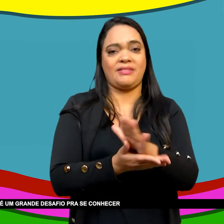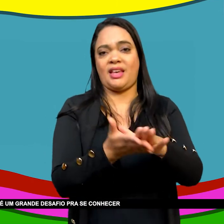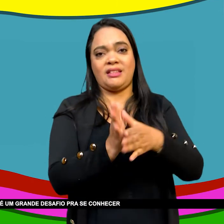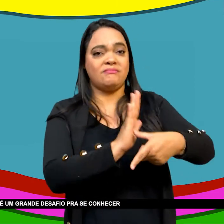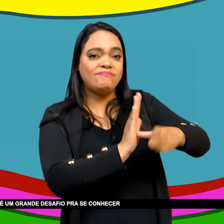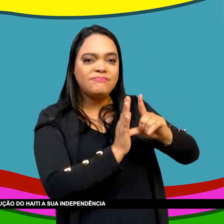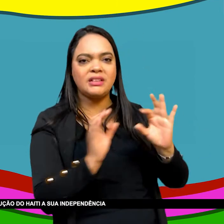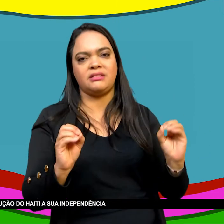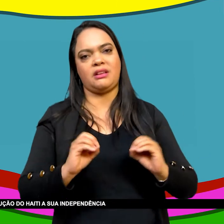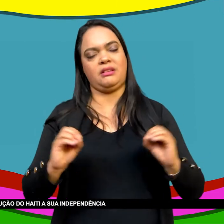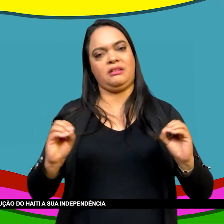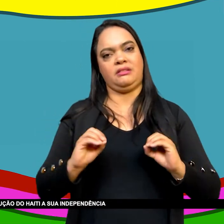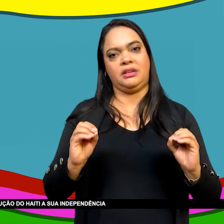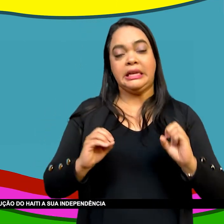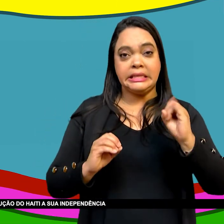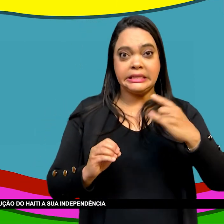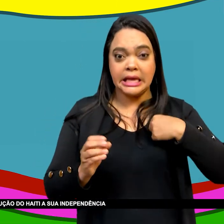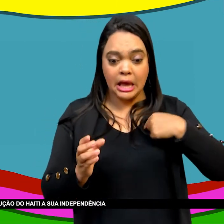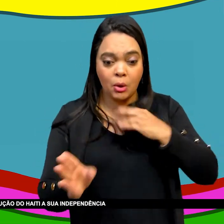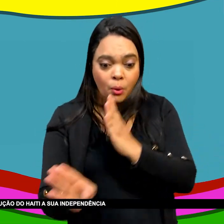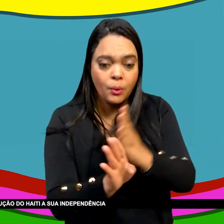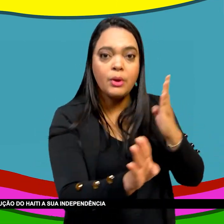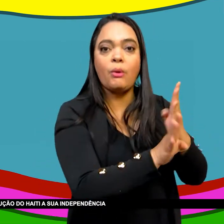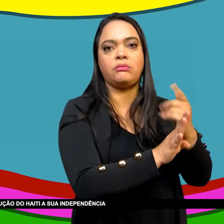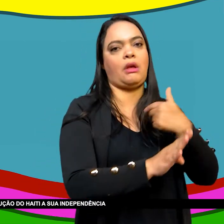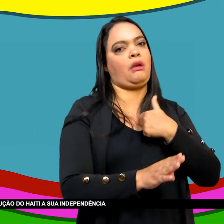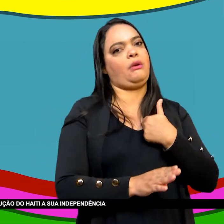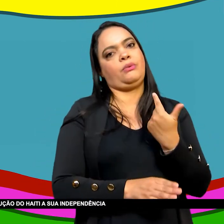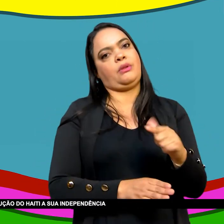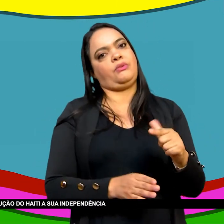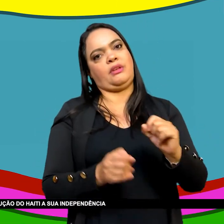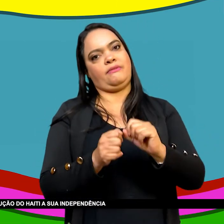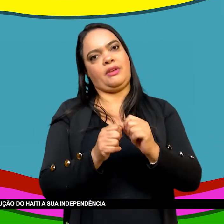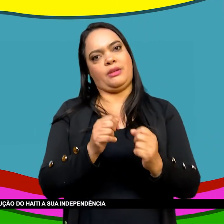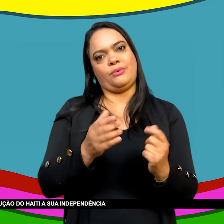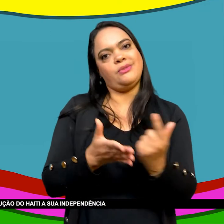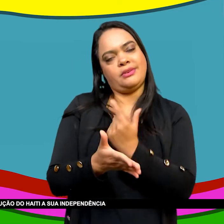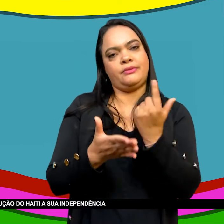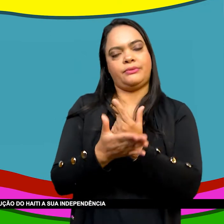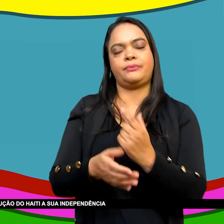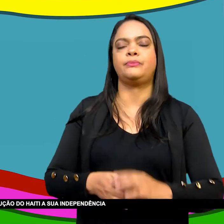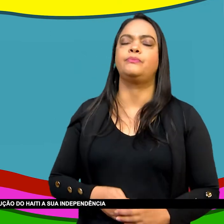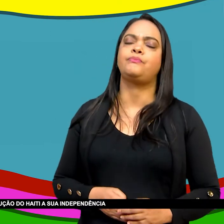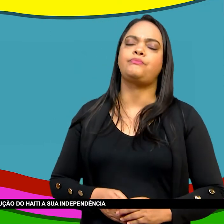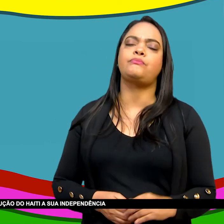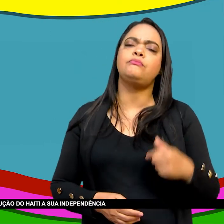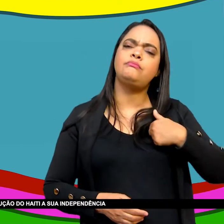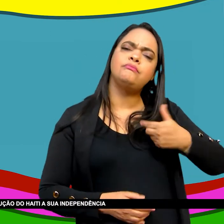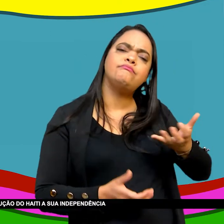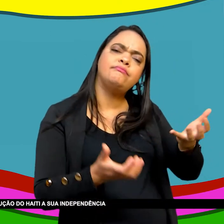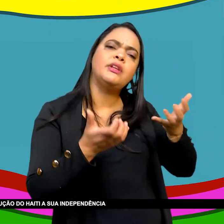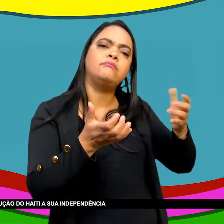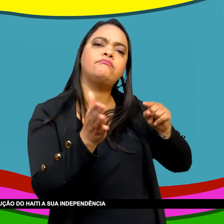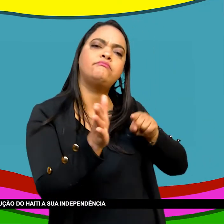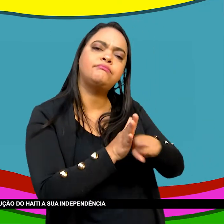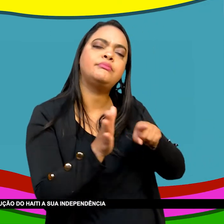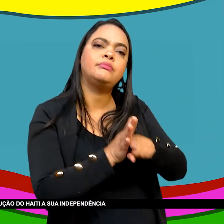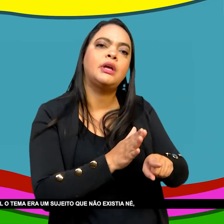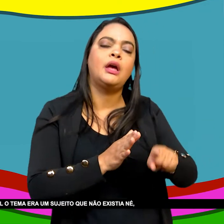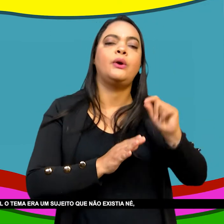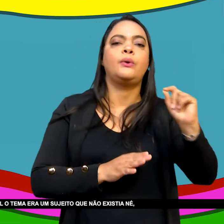Para se conhecer Esse assunto Para se conhecer Aqui no Brasil A revolução do Haiti A sua independência